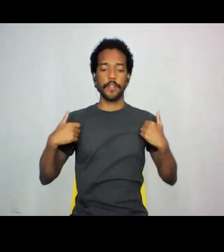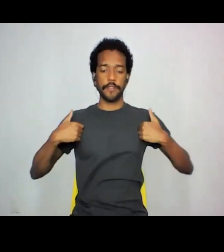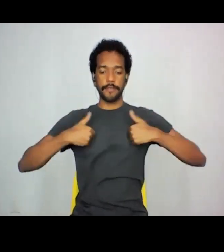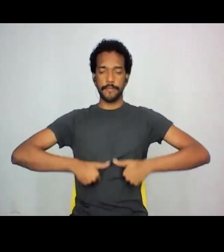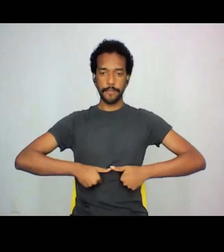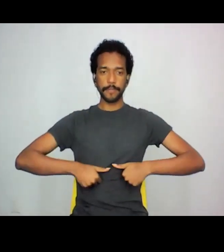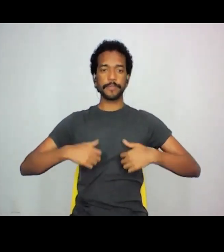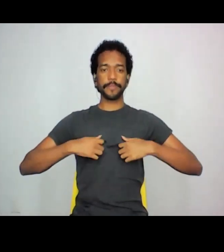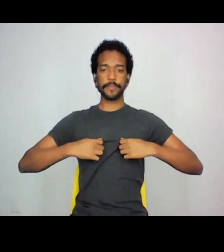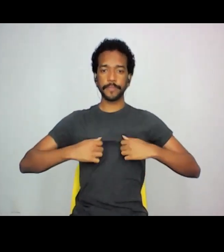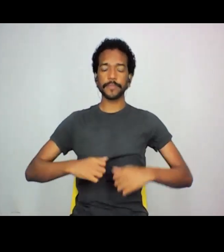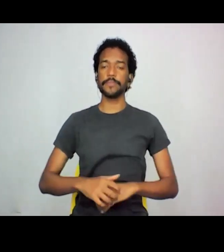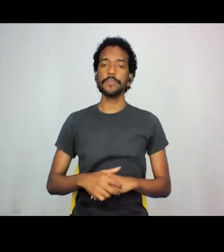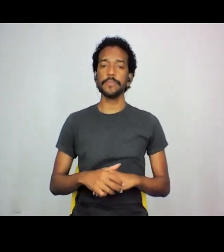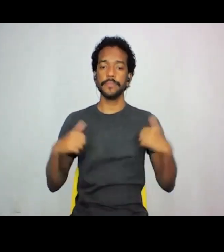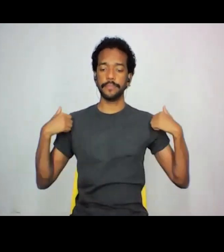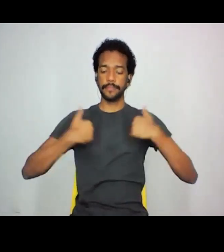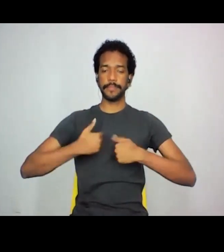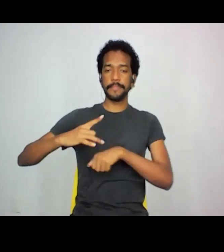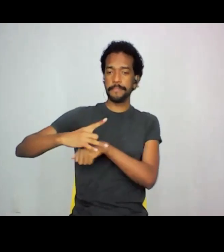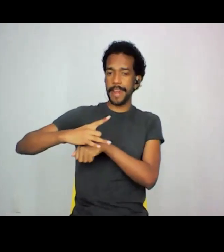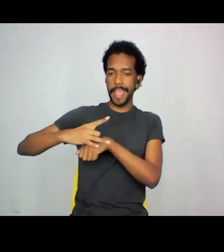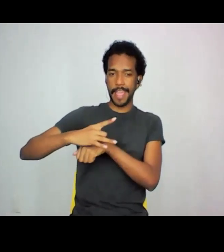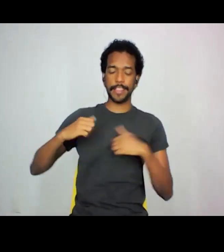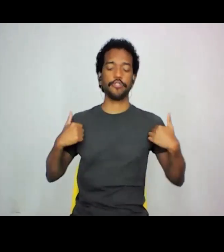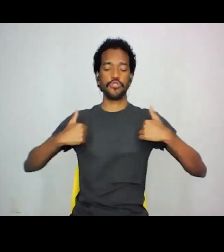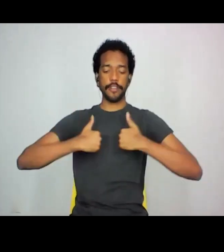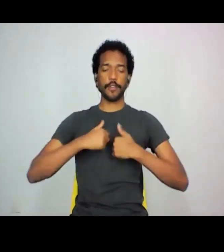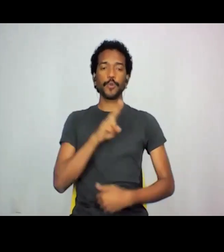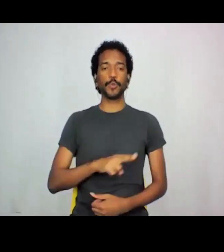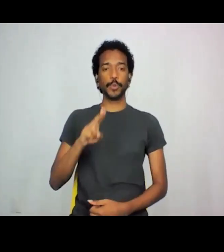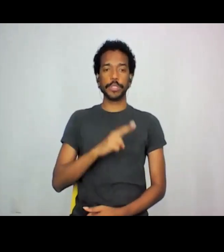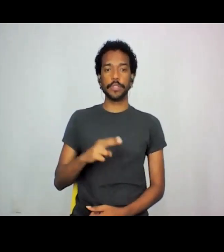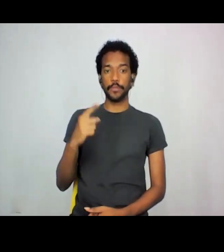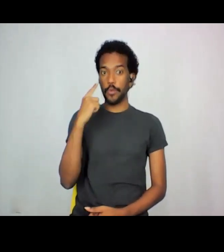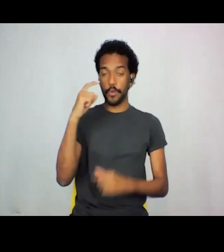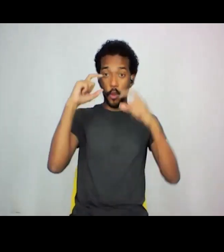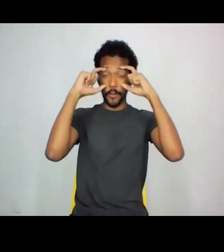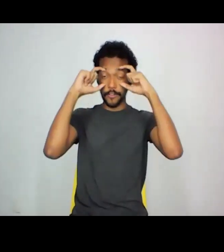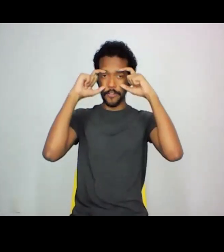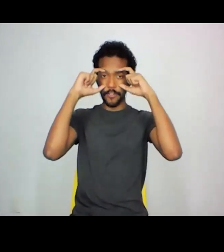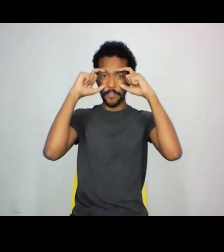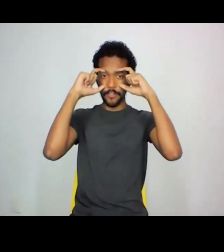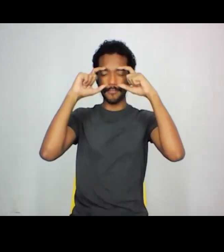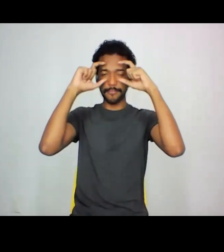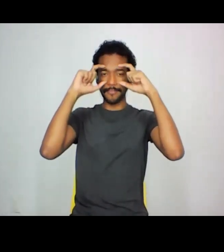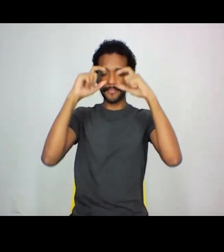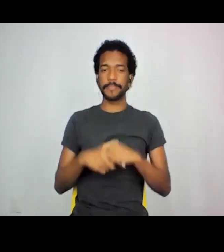blusa, uma jaqueta preta, usando óculos, as lentes são